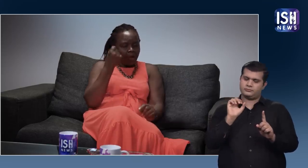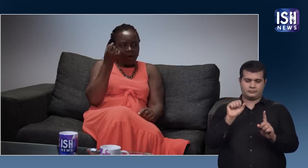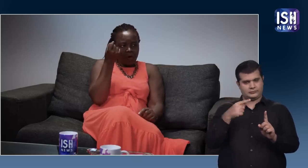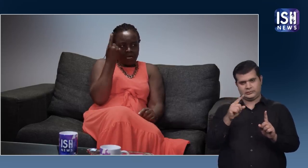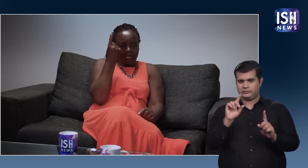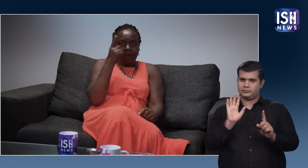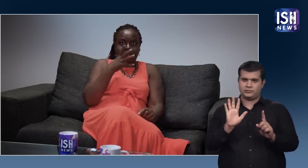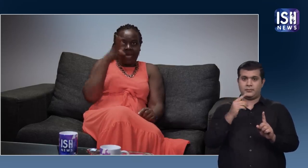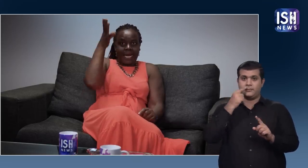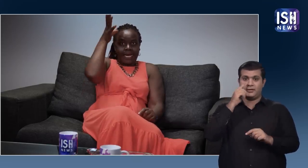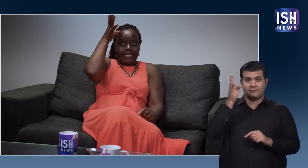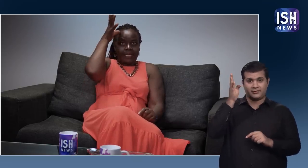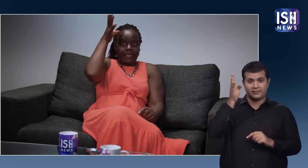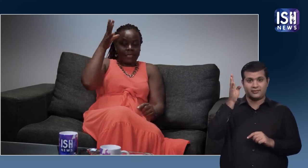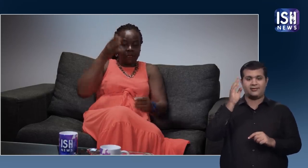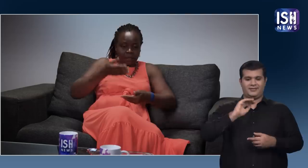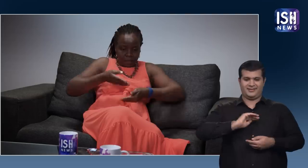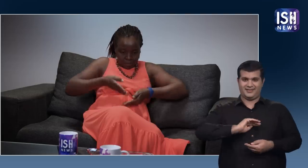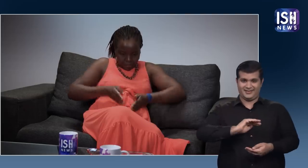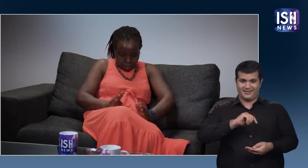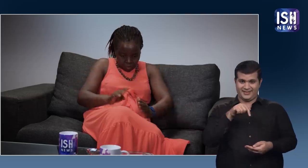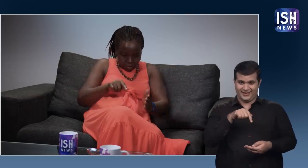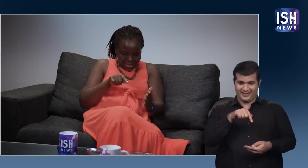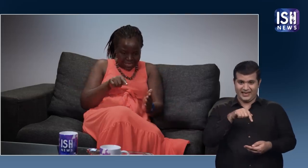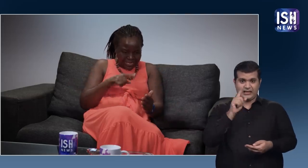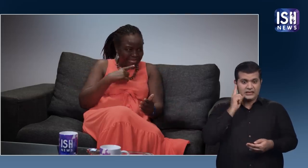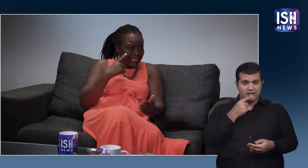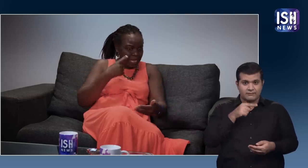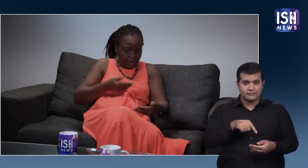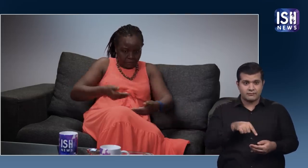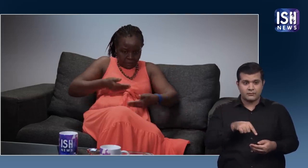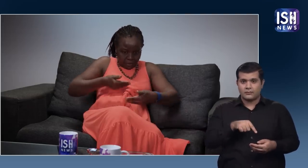समझती हूँ कि जब डेफ बच्चे पैदा होते है तो माता पिता बहुत चिंतित हो जाते है